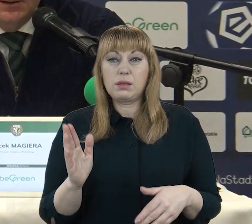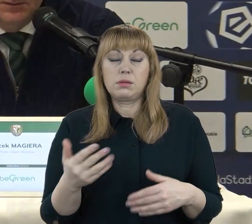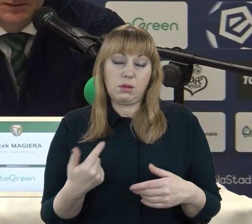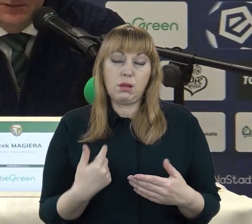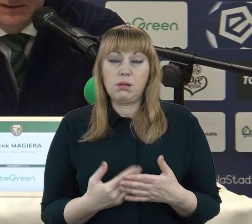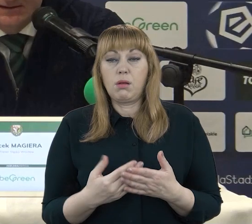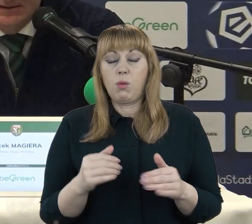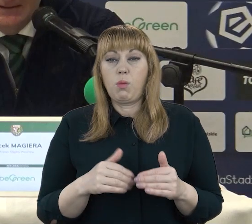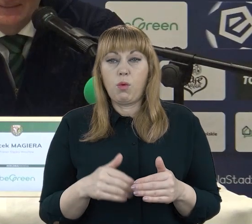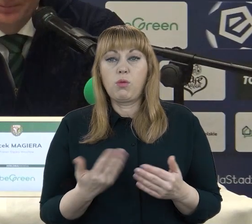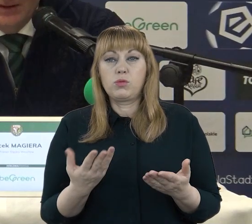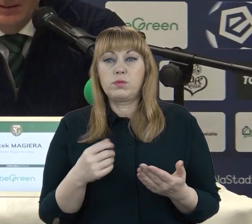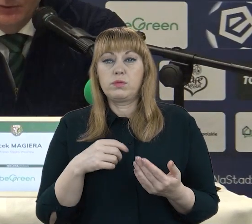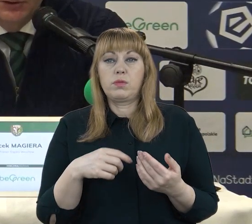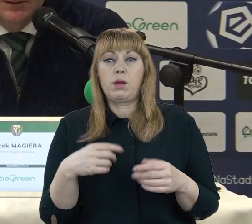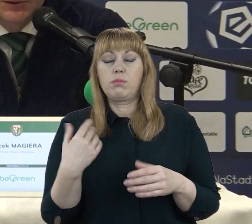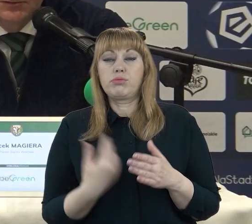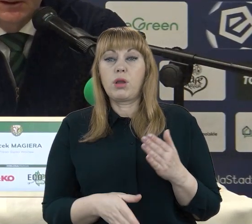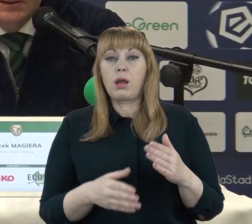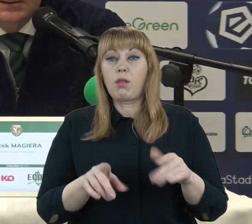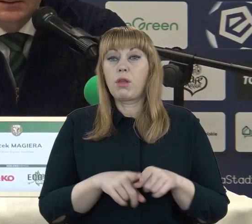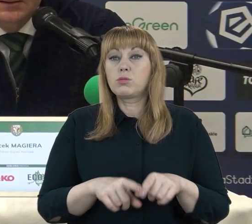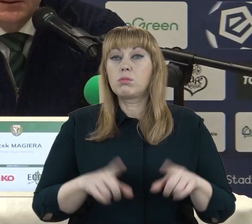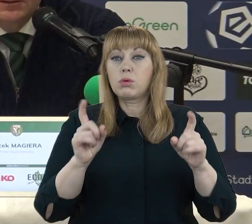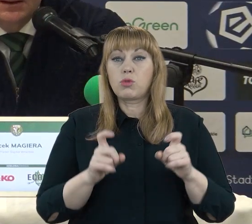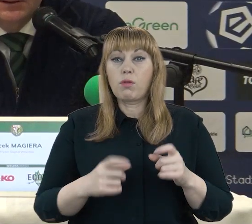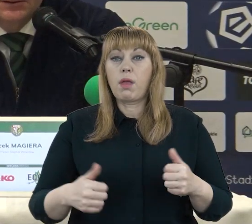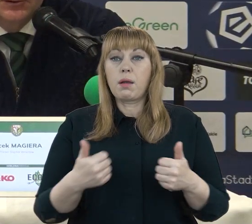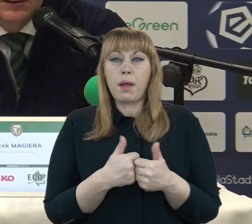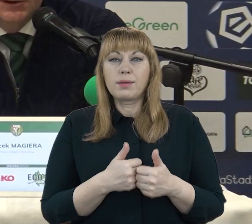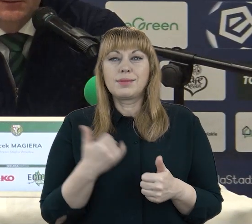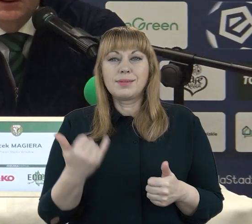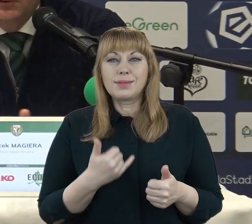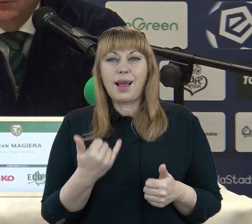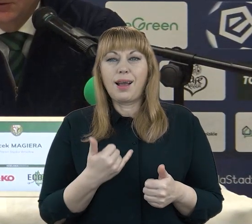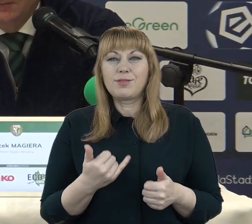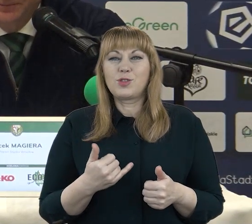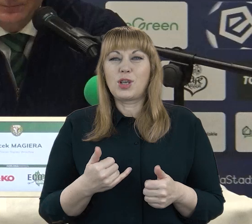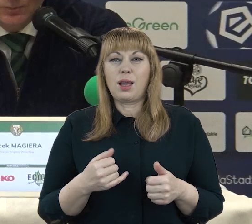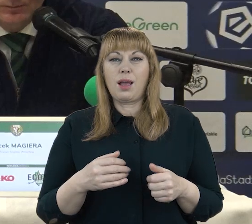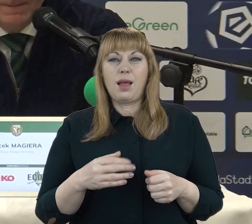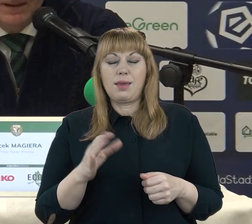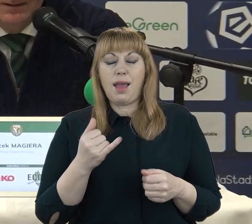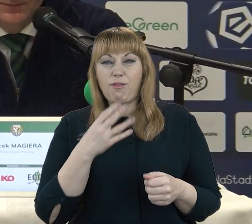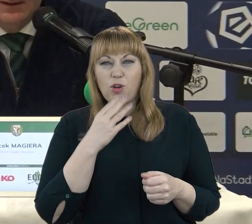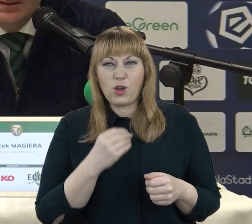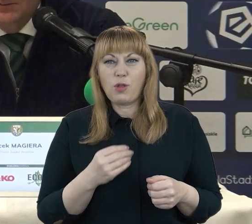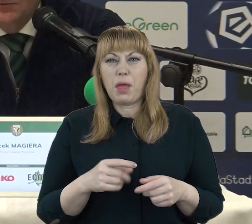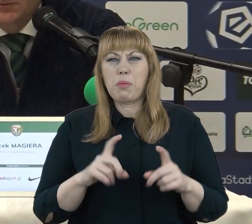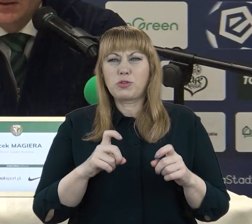sobie otwarcie, że początek meczu jest często taki, że drużyna przeciwna, która broni, w 15 minucie ma